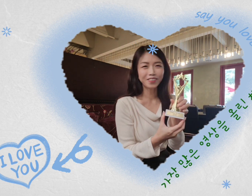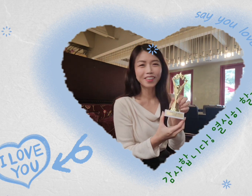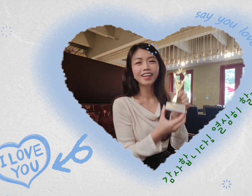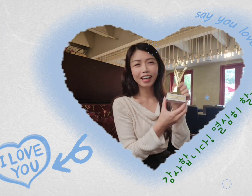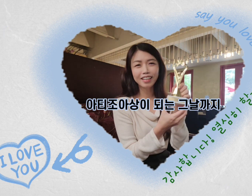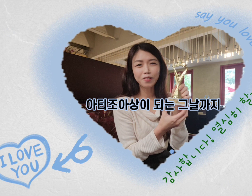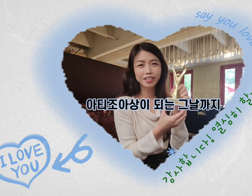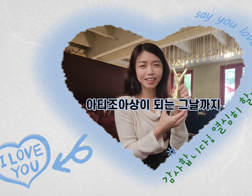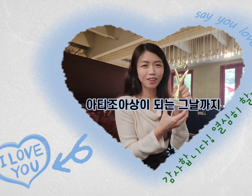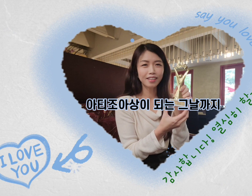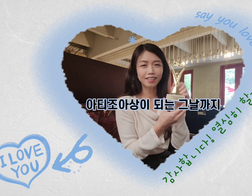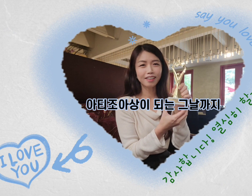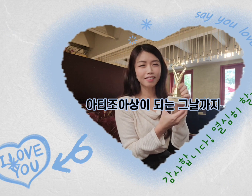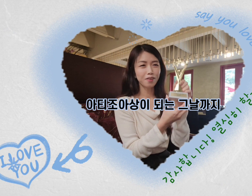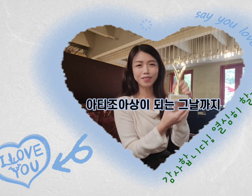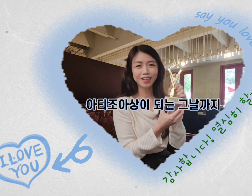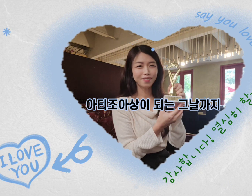아티즈와 상이 되는 그날까지 열심히 하겠습니다